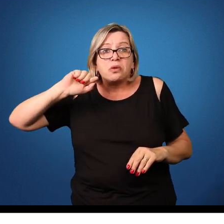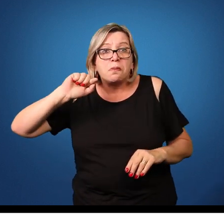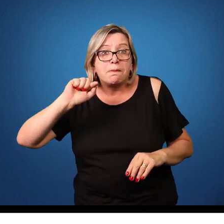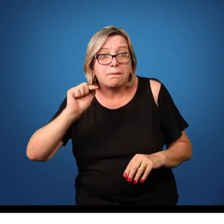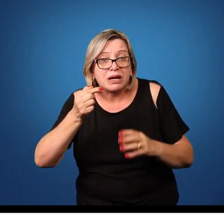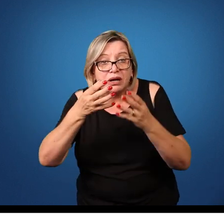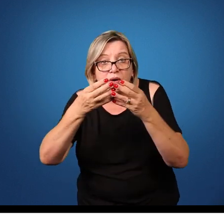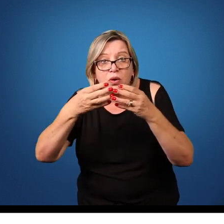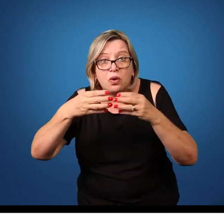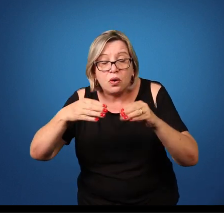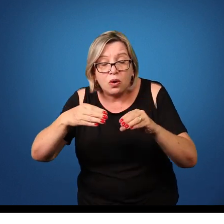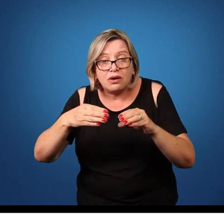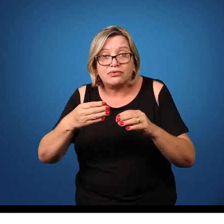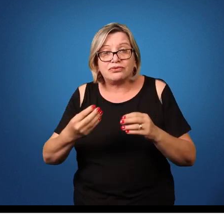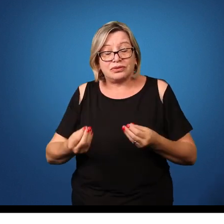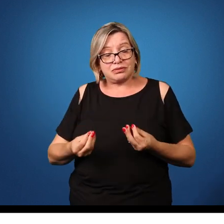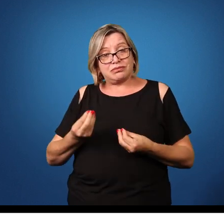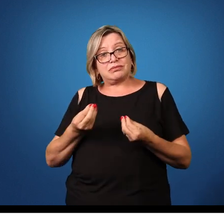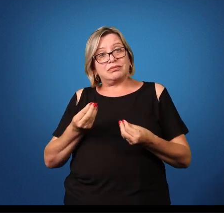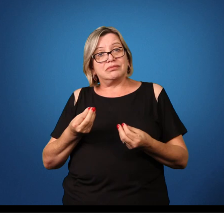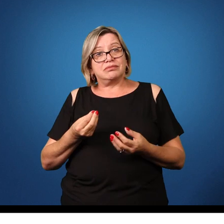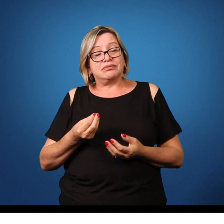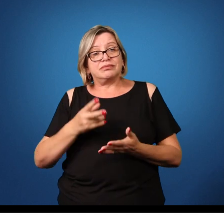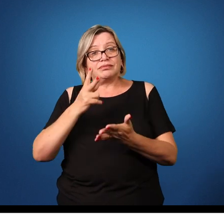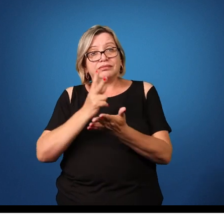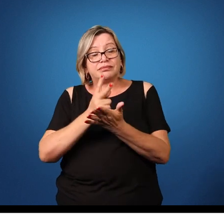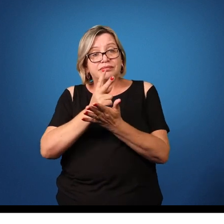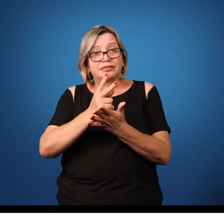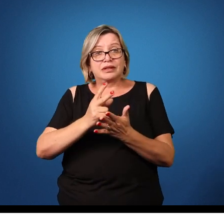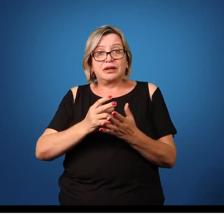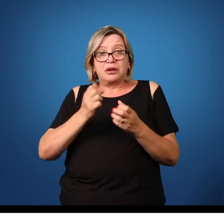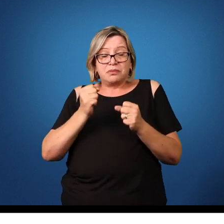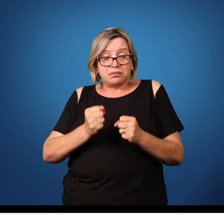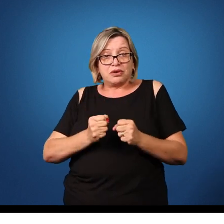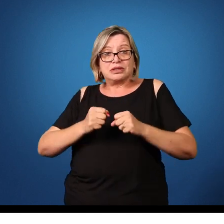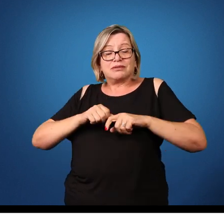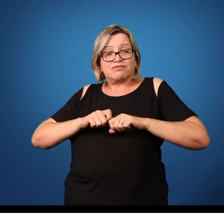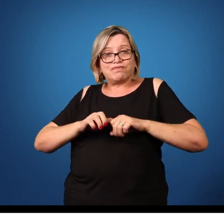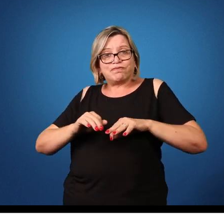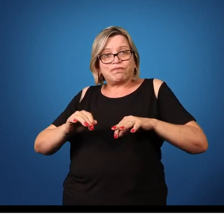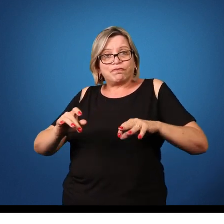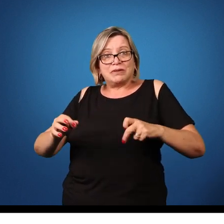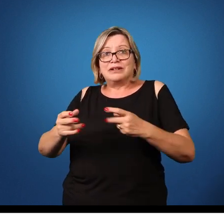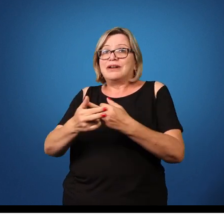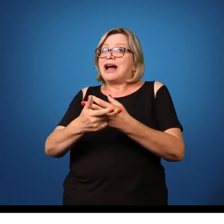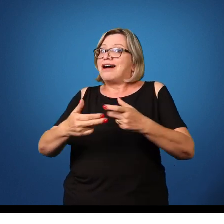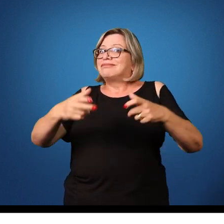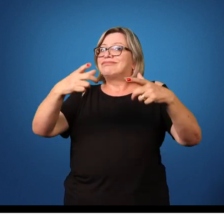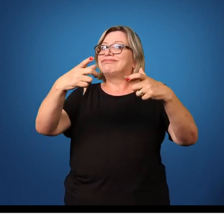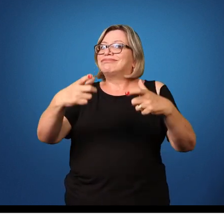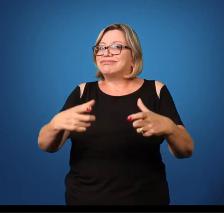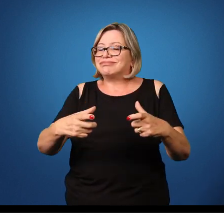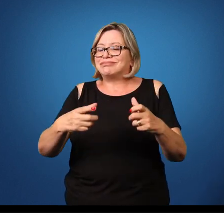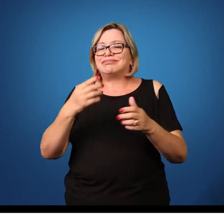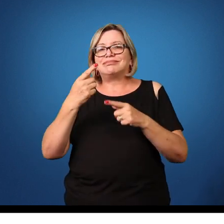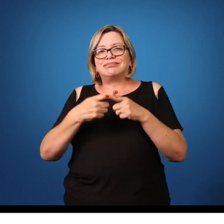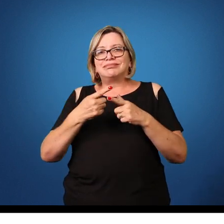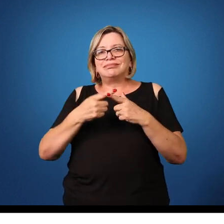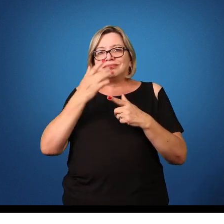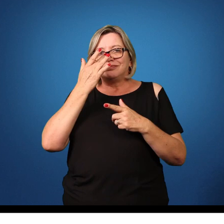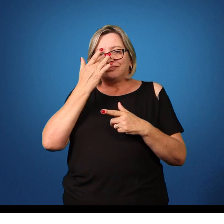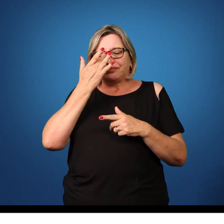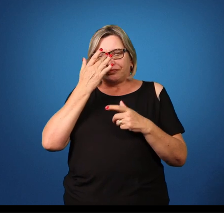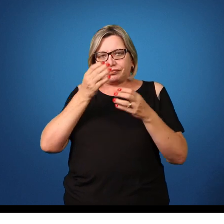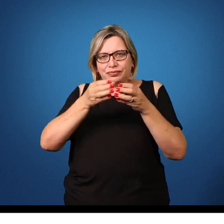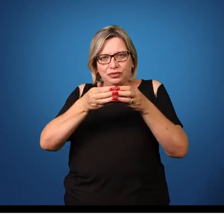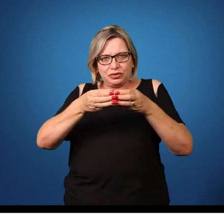no seu período de vida. Então, esses ovos podem contaminar variados ambientes, muito porque também esses